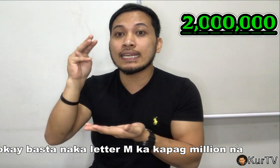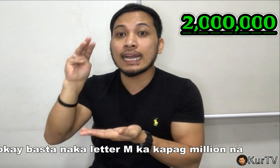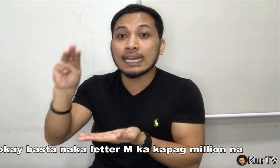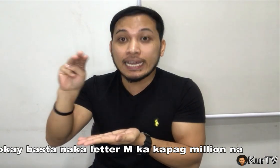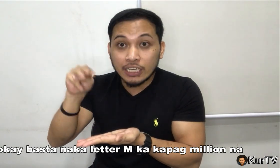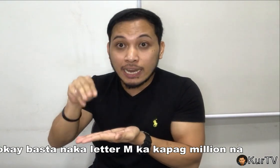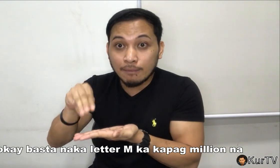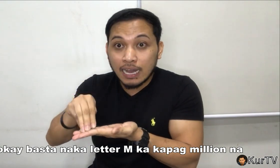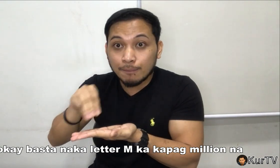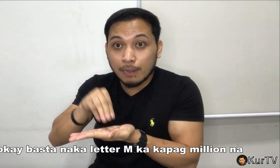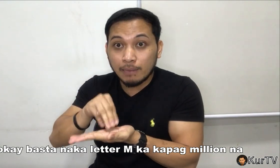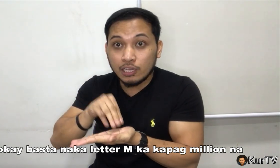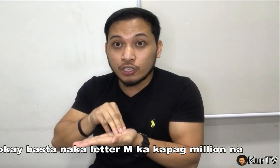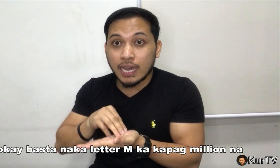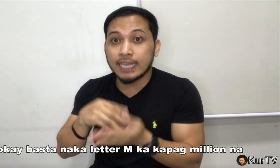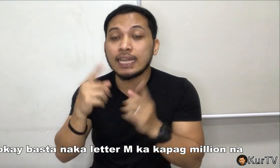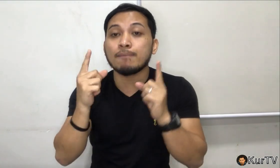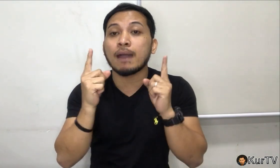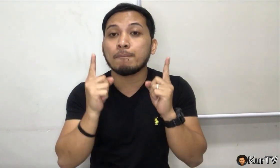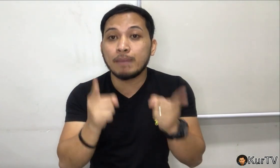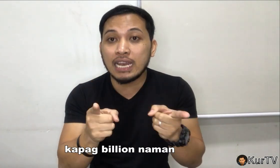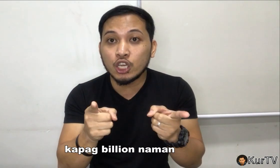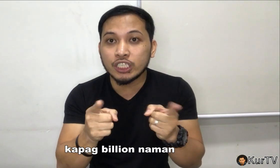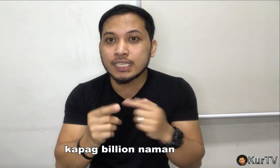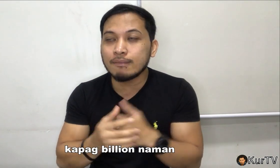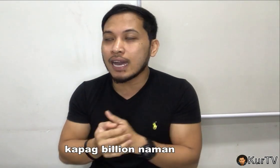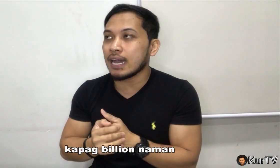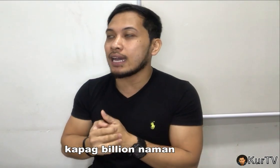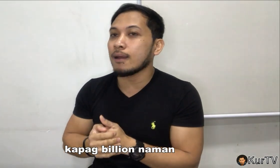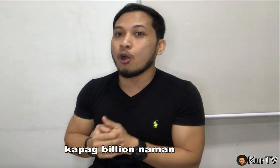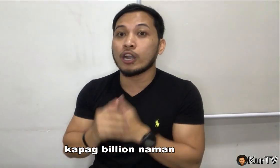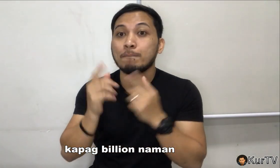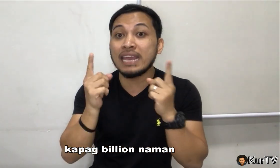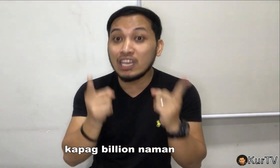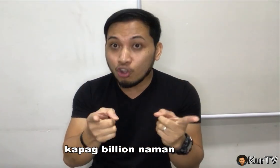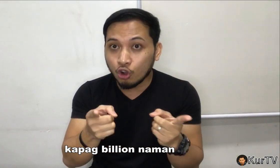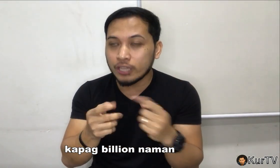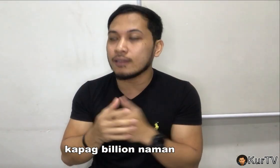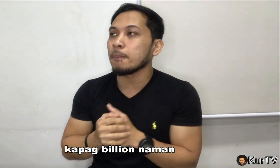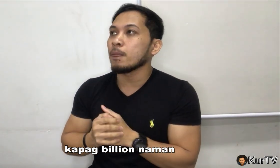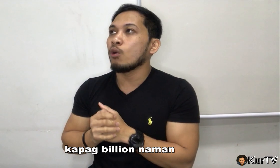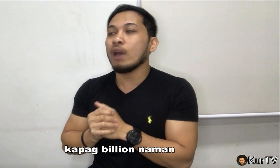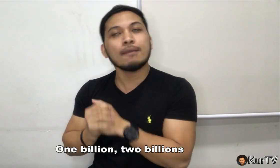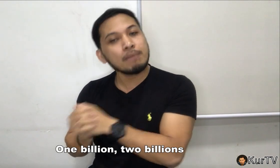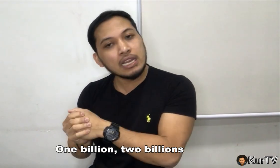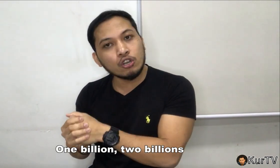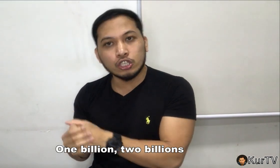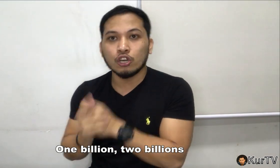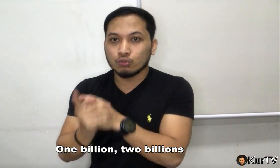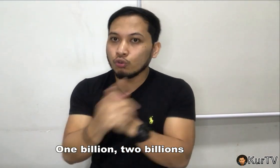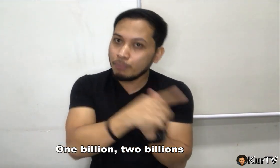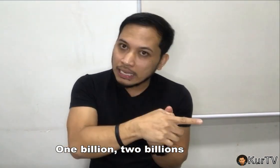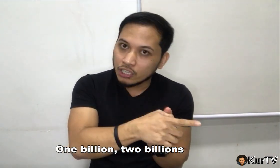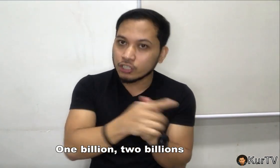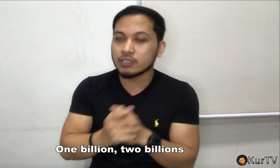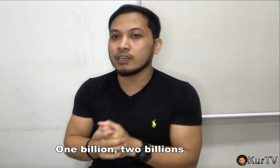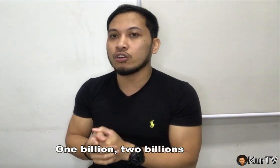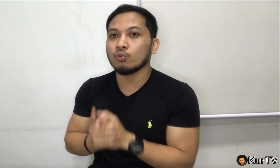basta naka-letter M ka, kapag million na. And then, pag billions naman, or billion, 1 billion, 2 billions, ganun,